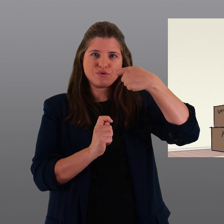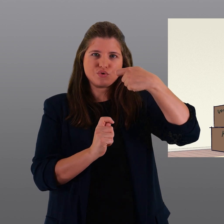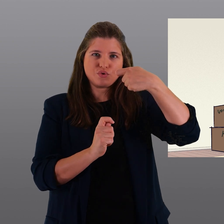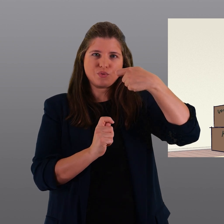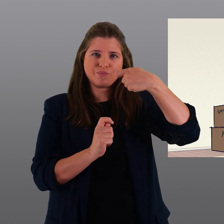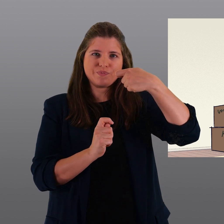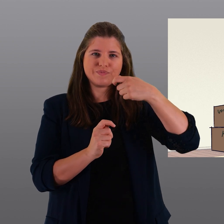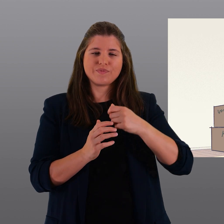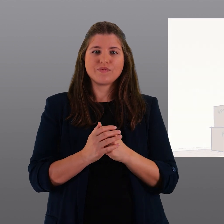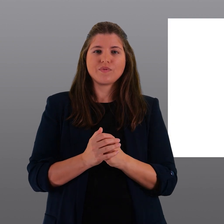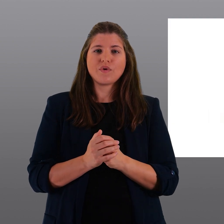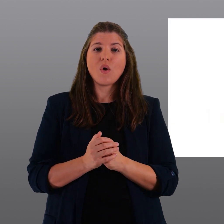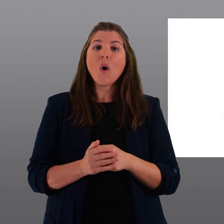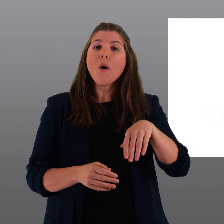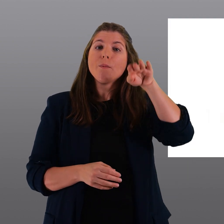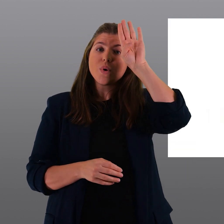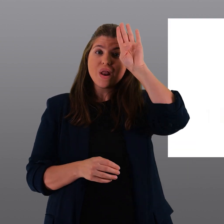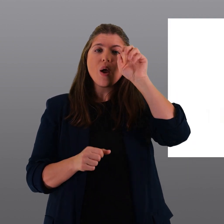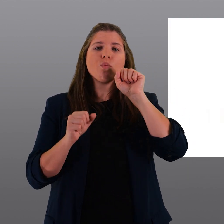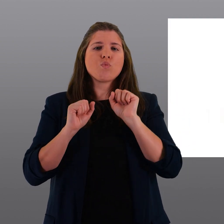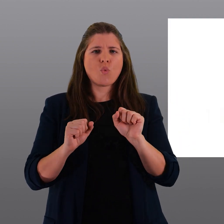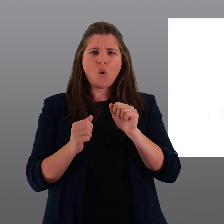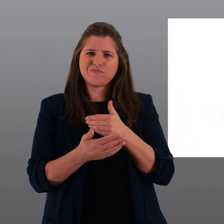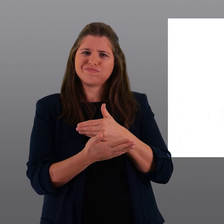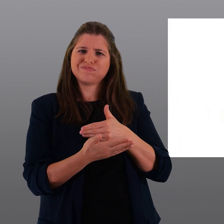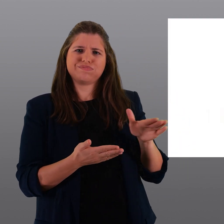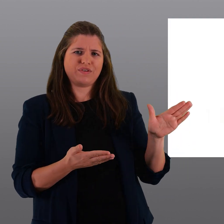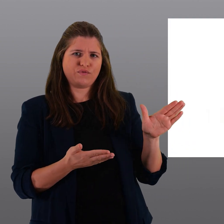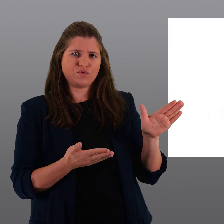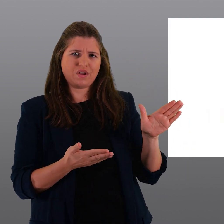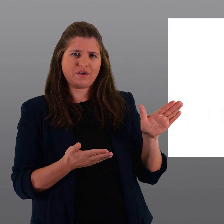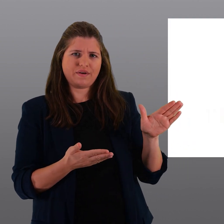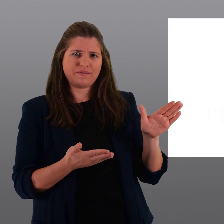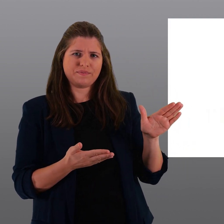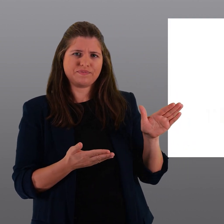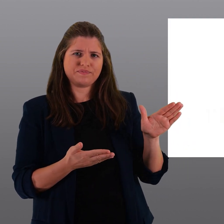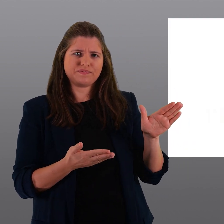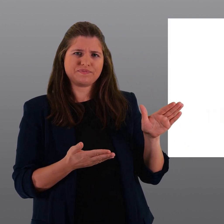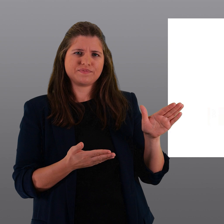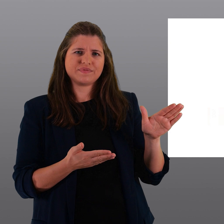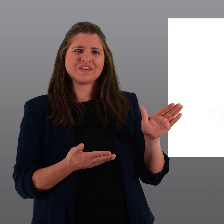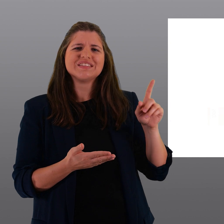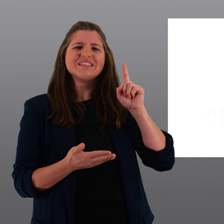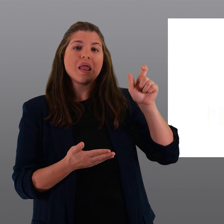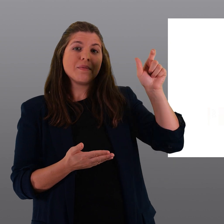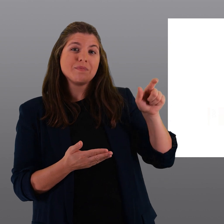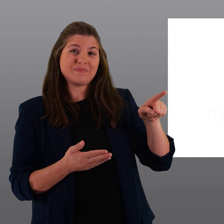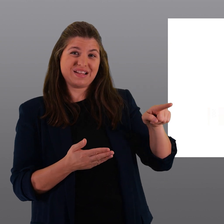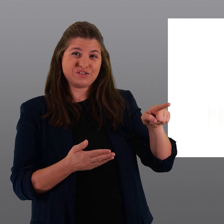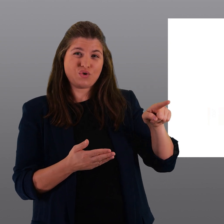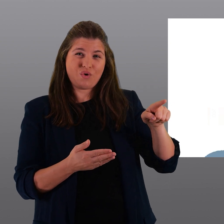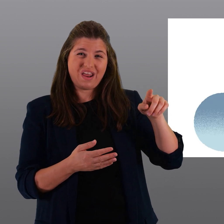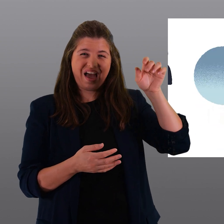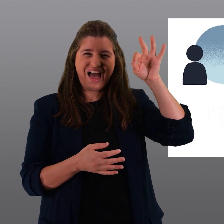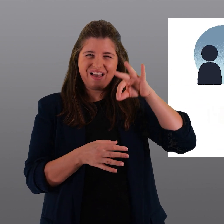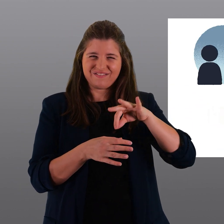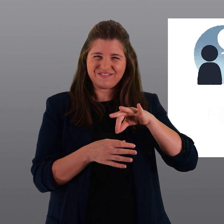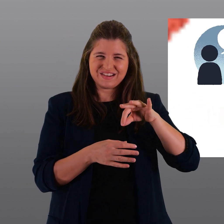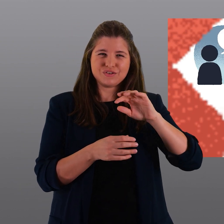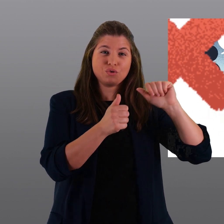sublocazione. Attualmente il locatore può negare il proprio consenso. Se il locatario non gli comunica